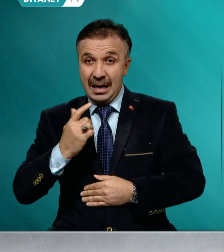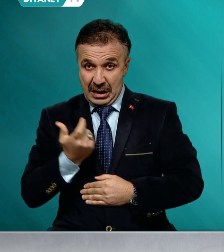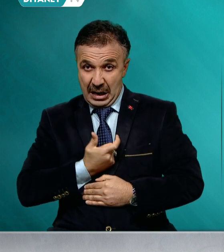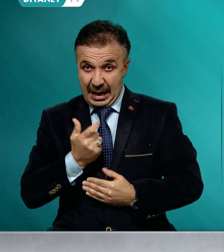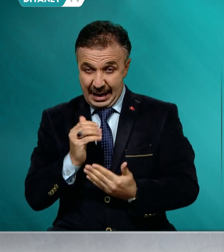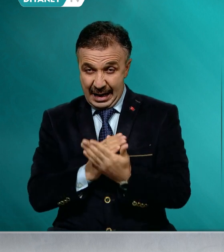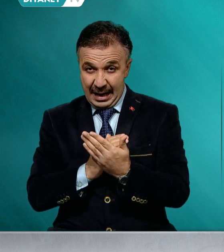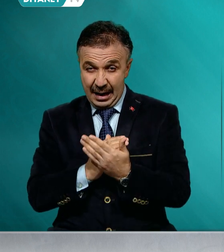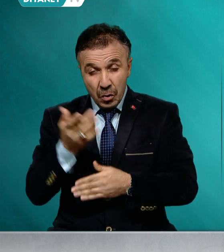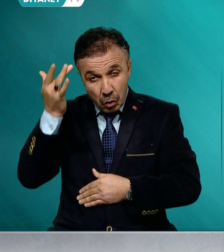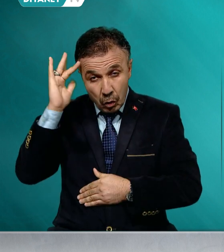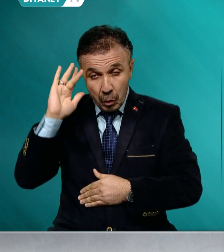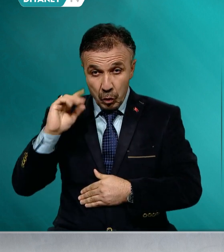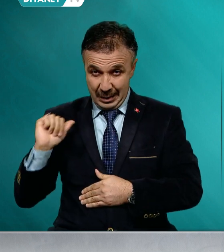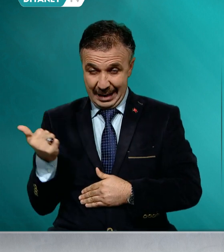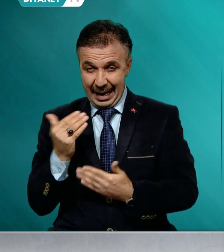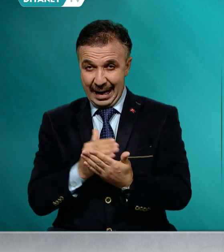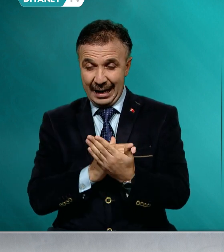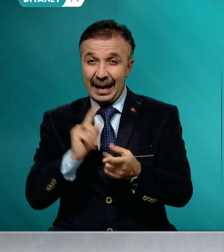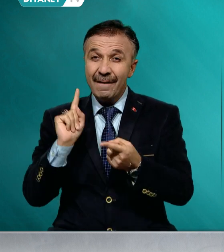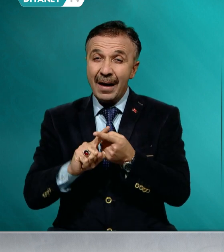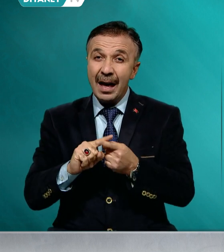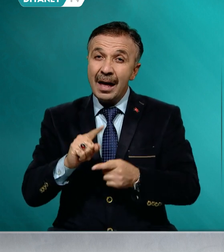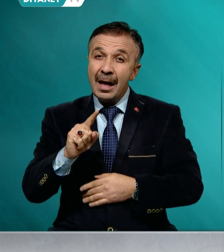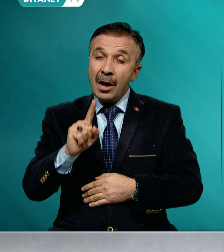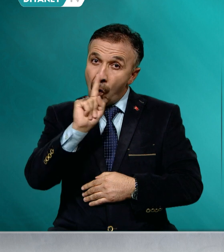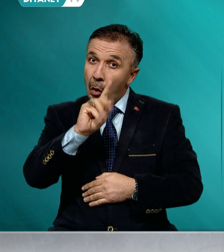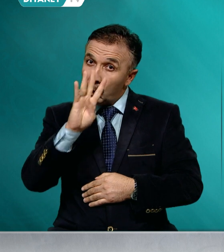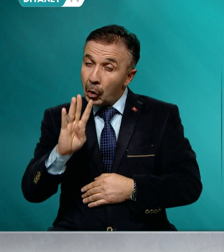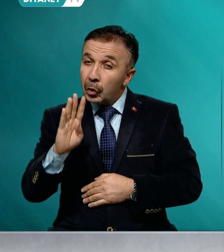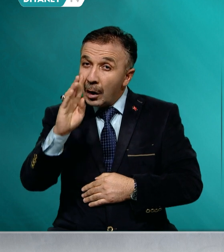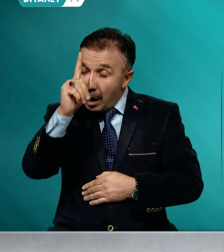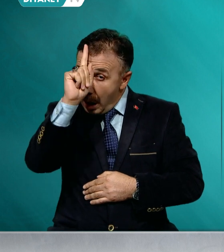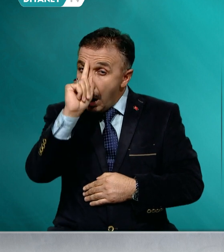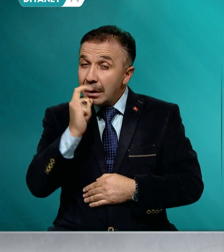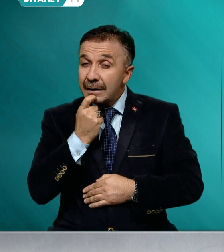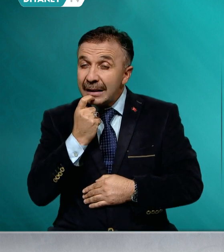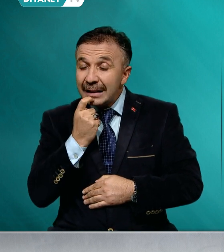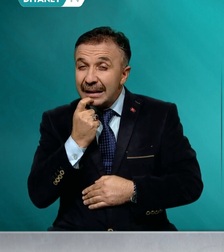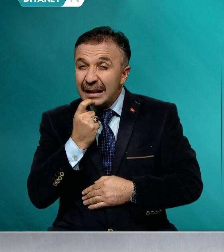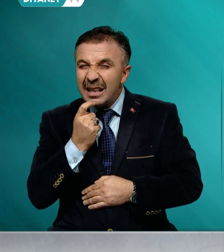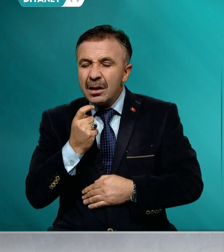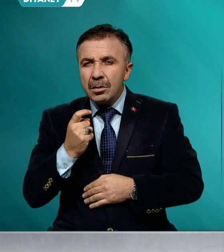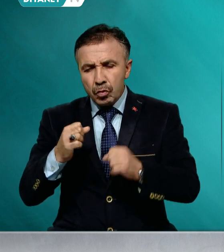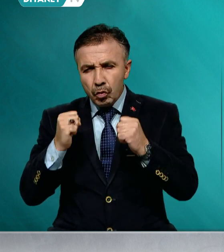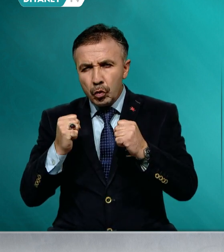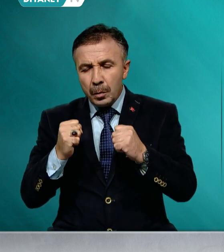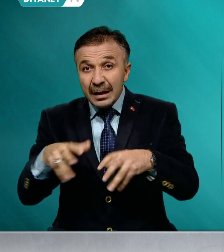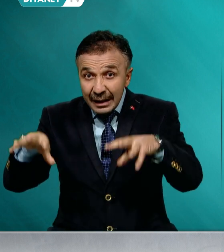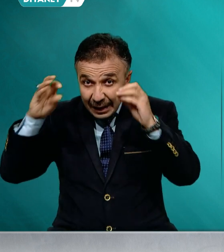değerleri ve 14 asırlık sağlam bir ilim geleneğimiz vardır. Bunların